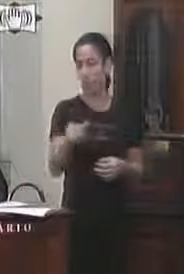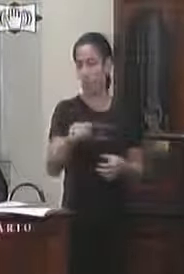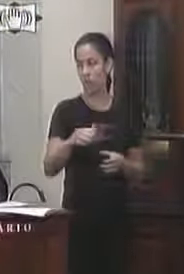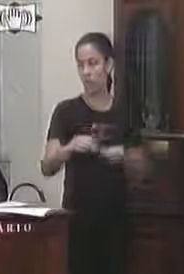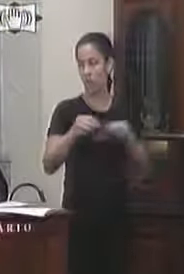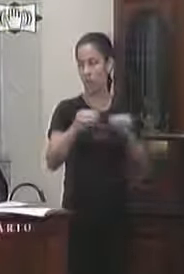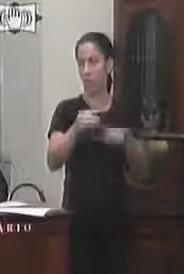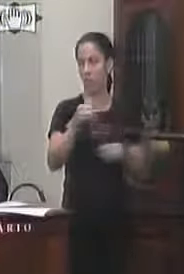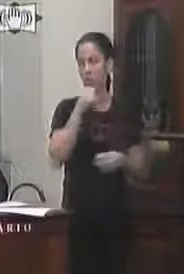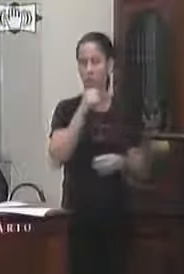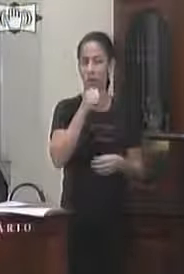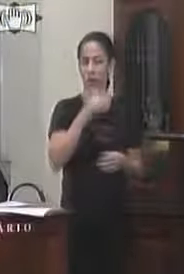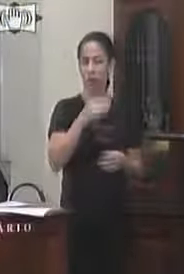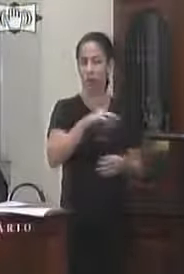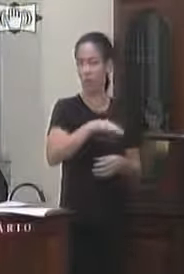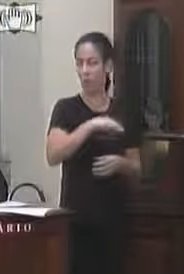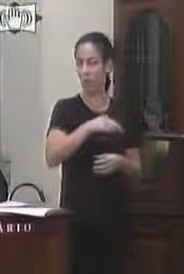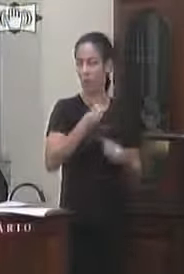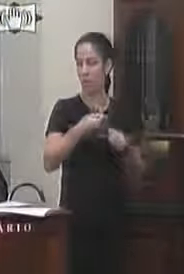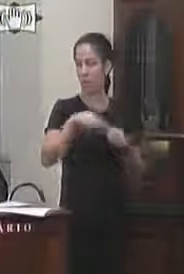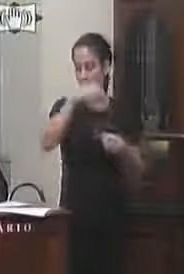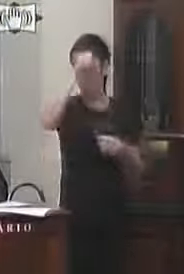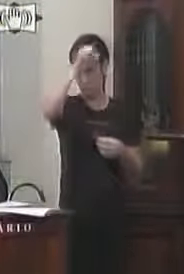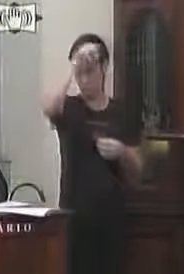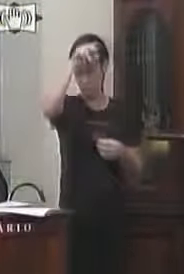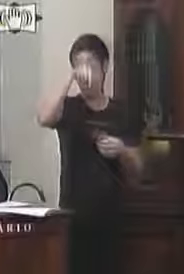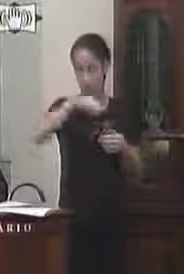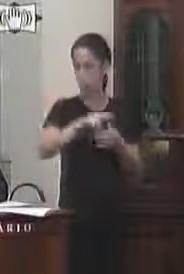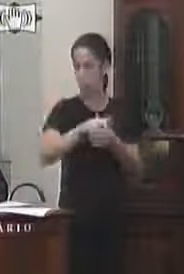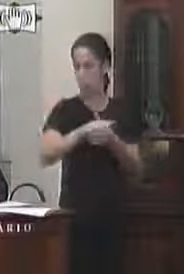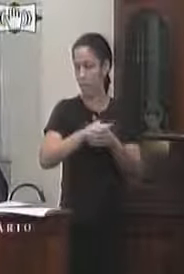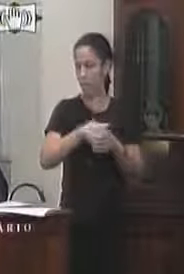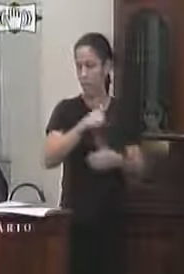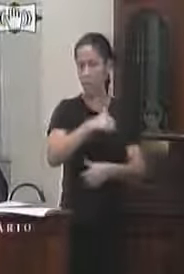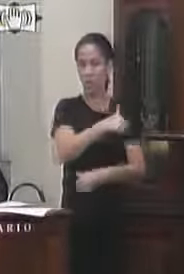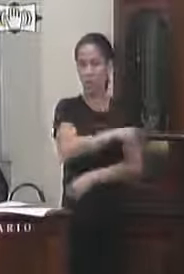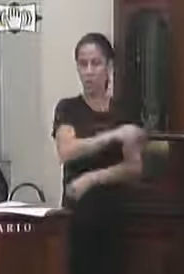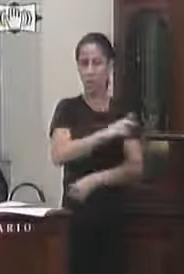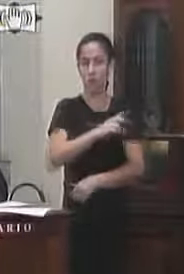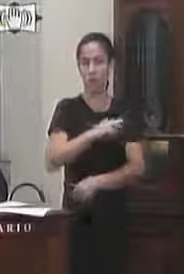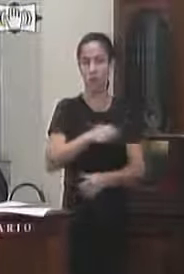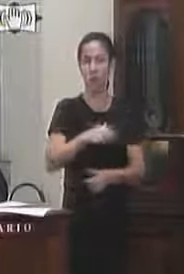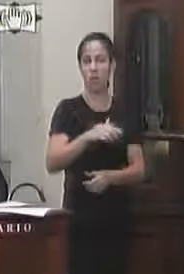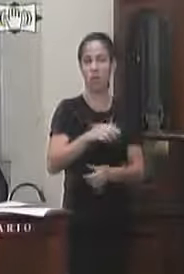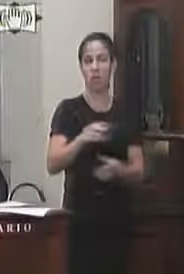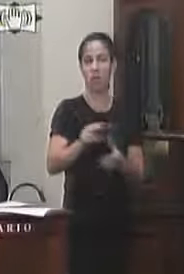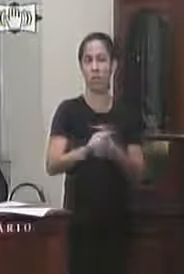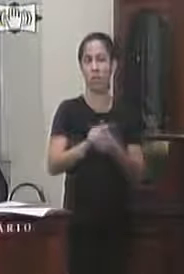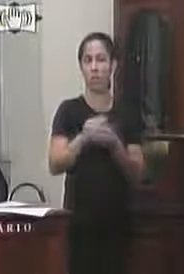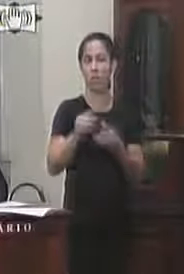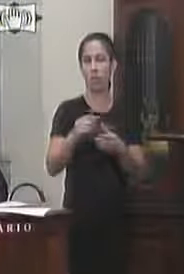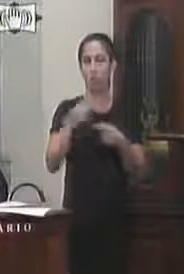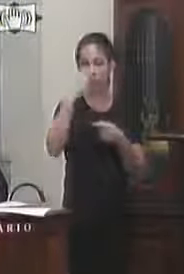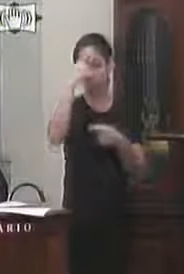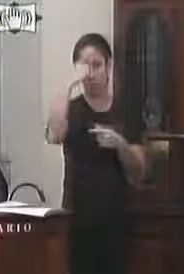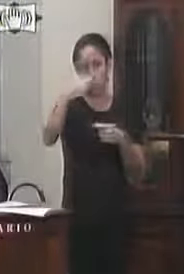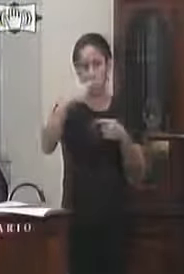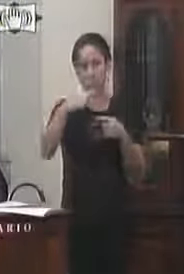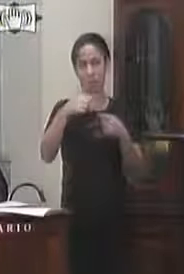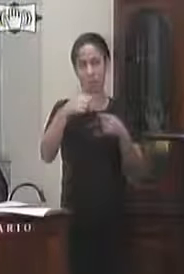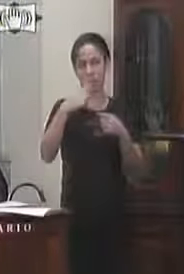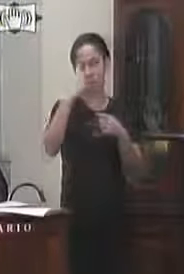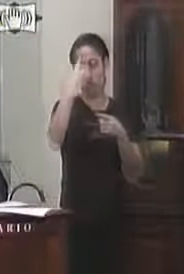veículo aos cuidados da guarda municipal de Valença estado do Rio de Janeiro a fim de atuar no combate à violência contra a mulher